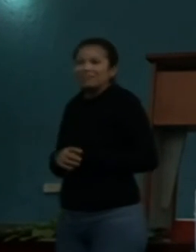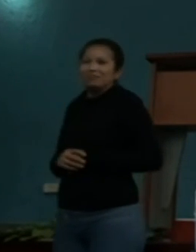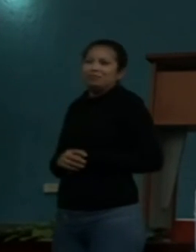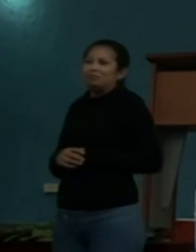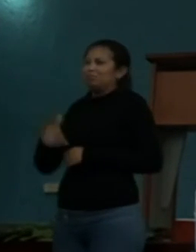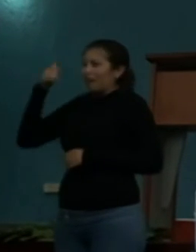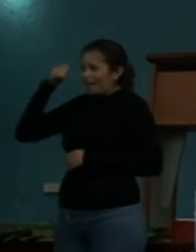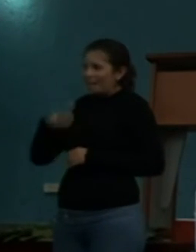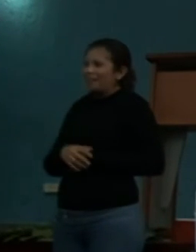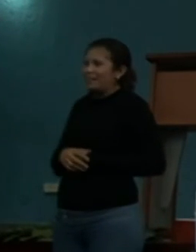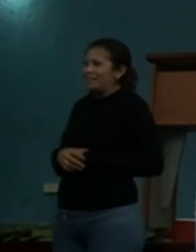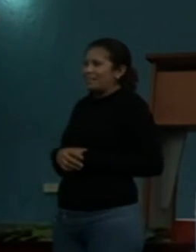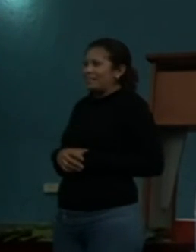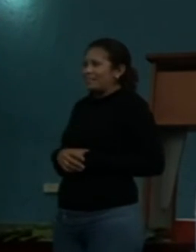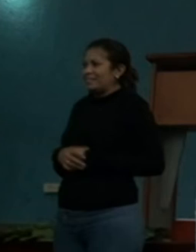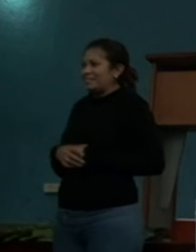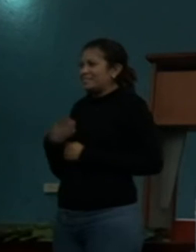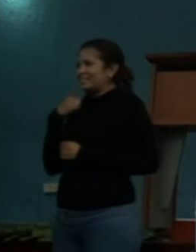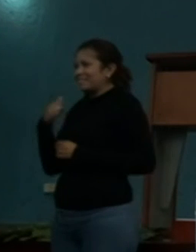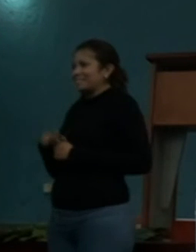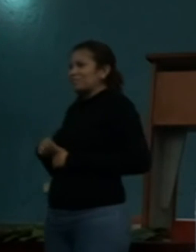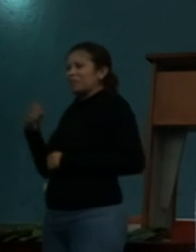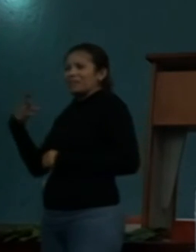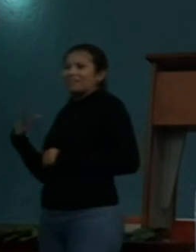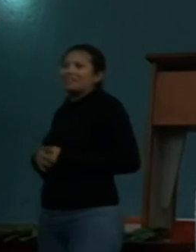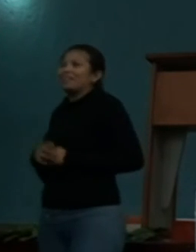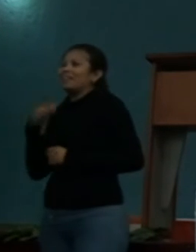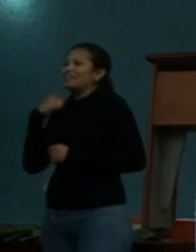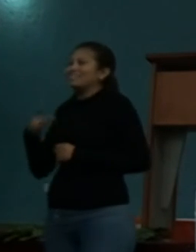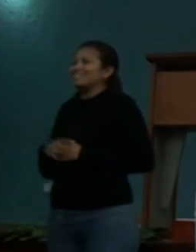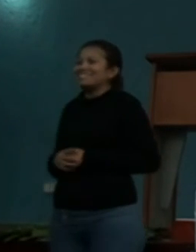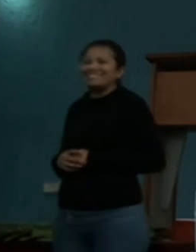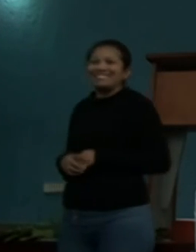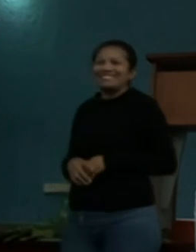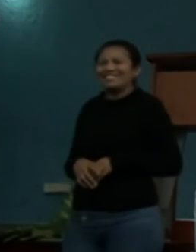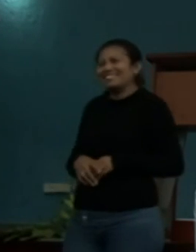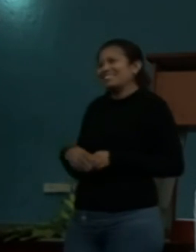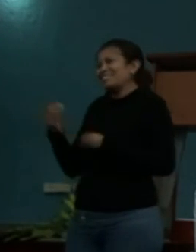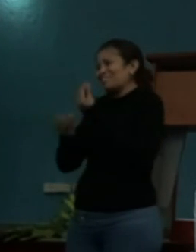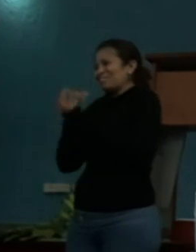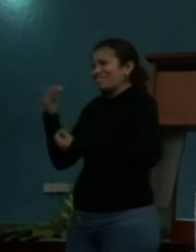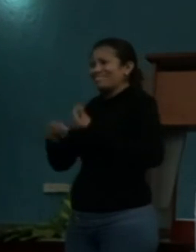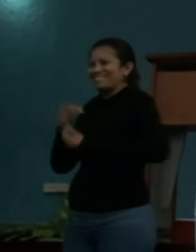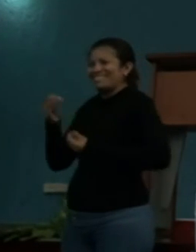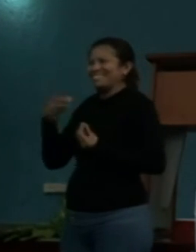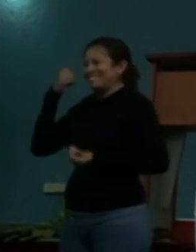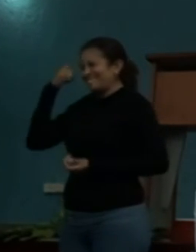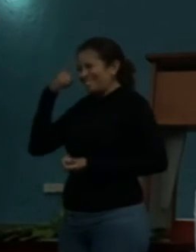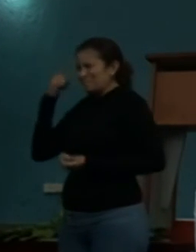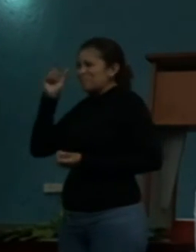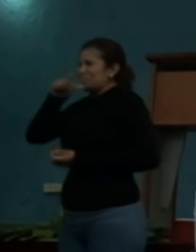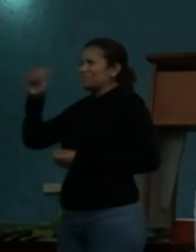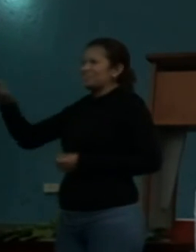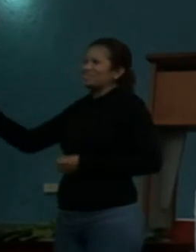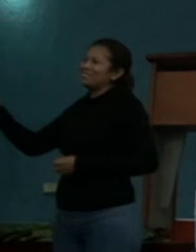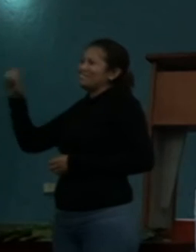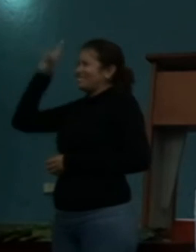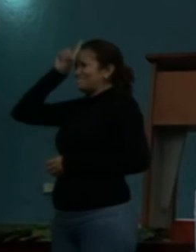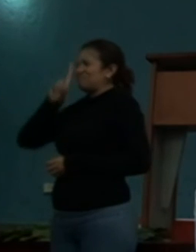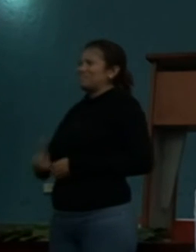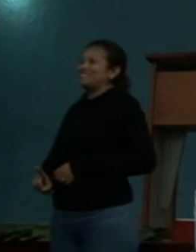donde prime el respeto a las personas y se reconozcan los derechos de las personas con discapacidad.